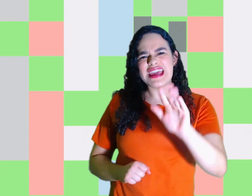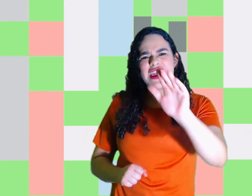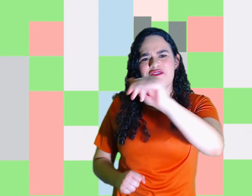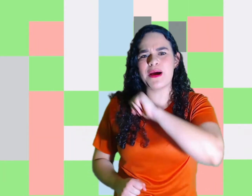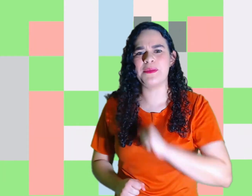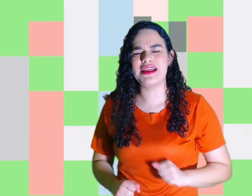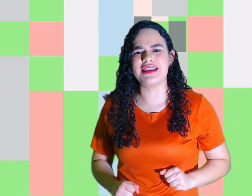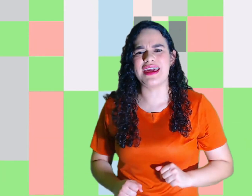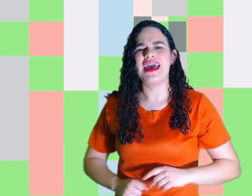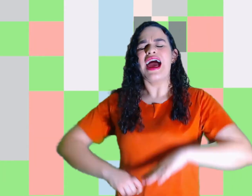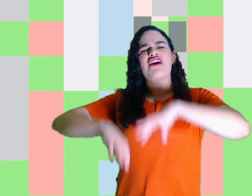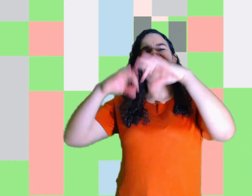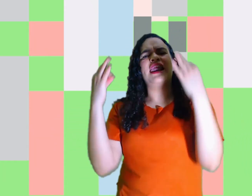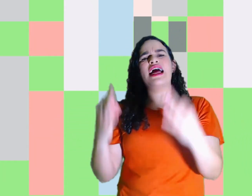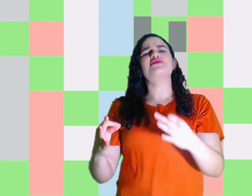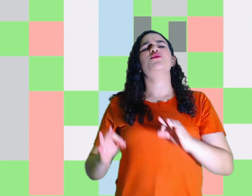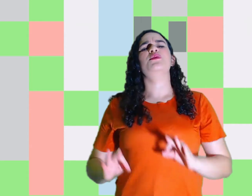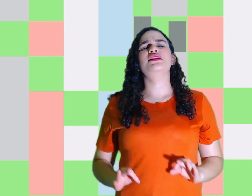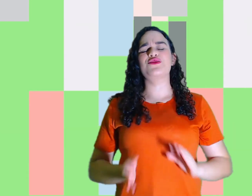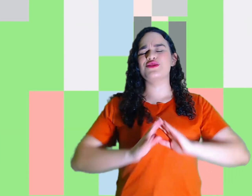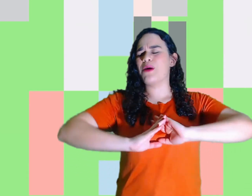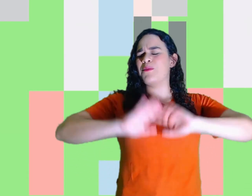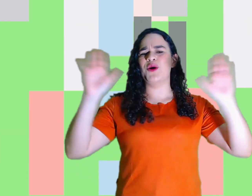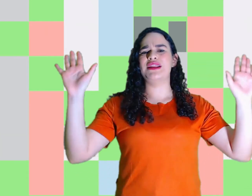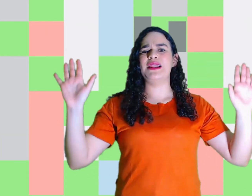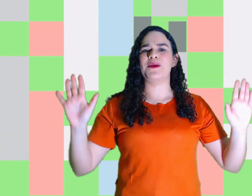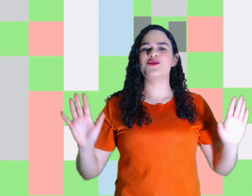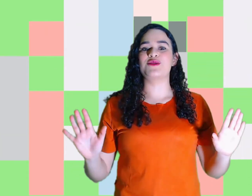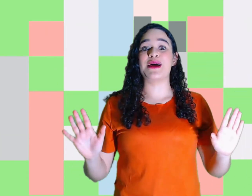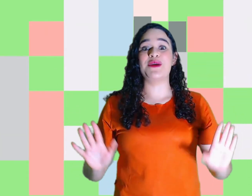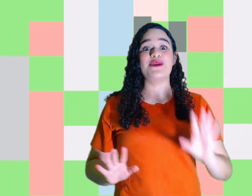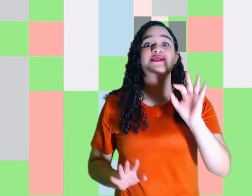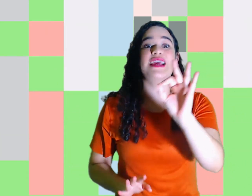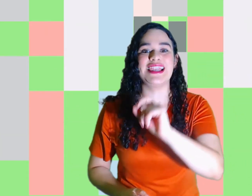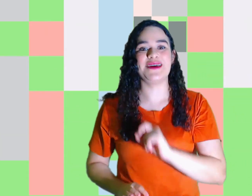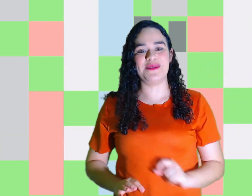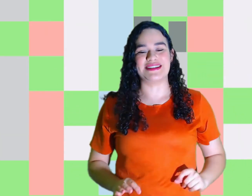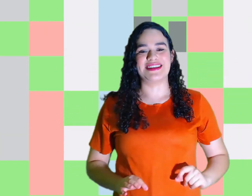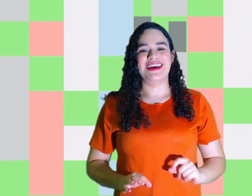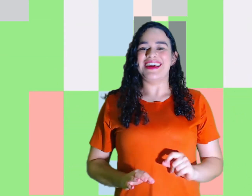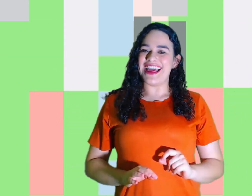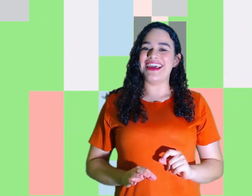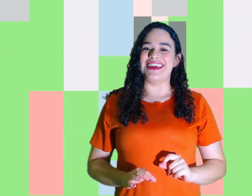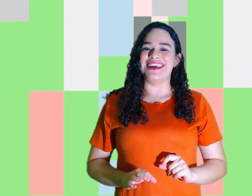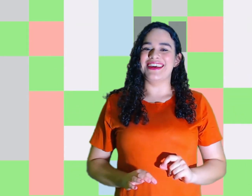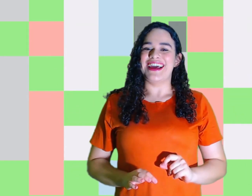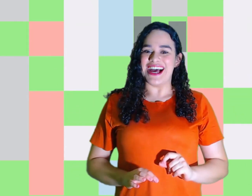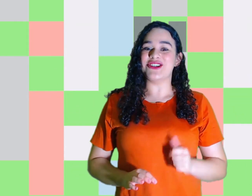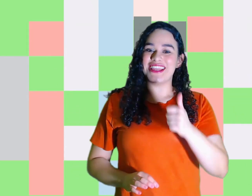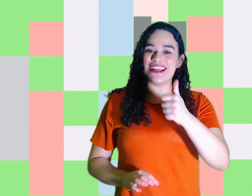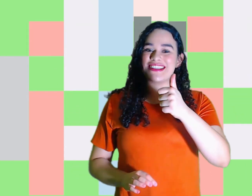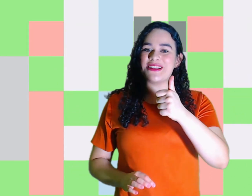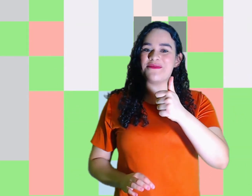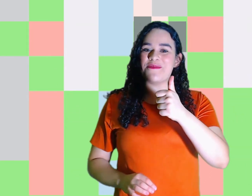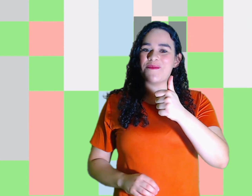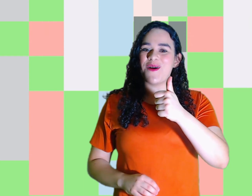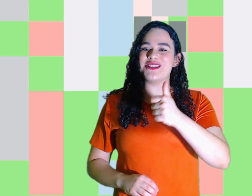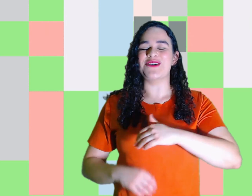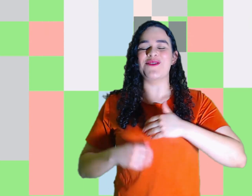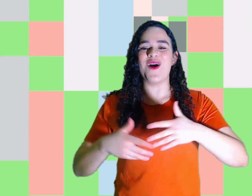aí vamos aprender a falar sobre Deus e o amor dele para os nossos amiguinhos em Libras. E aí, achou interessante a minha proposta? Então, corre